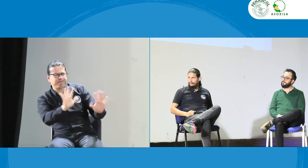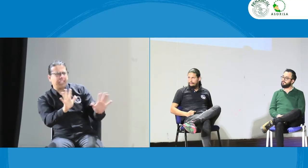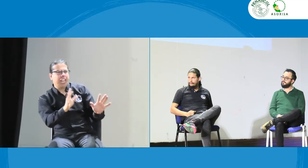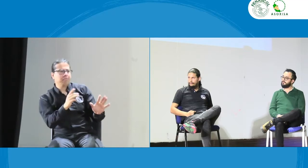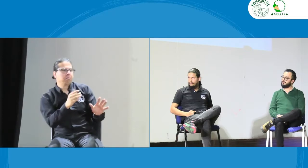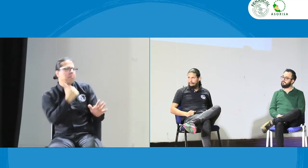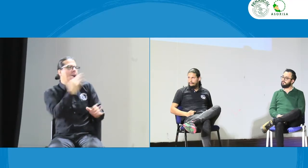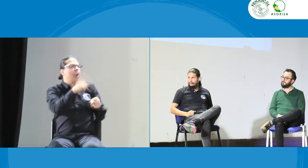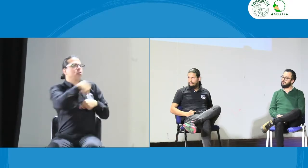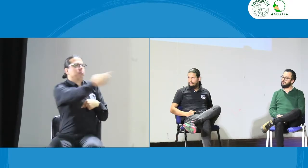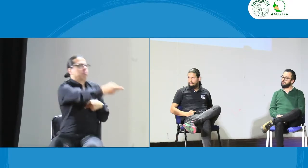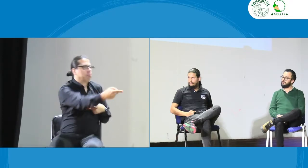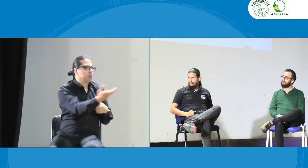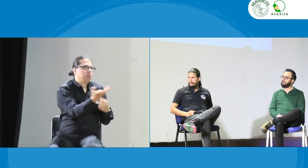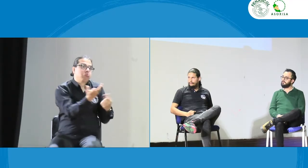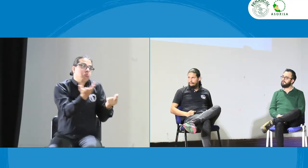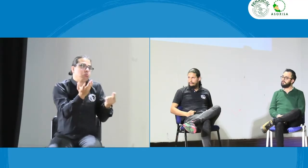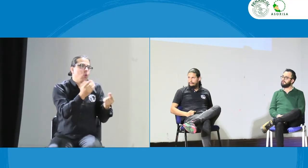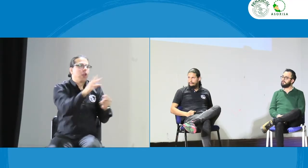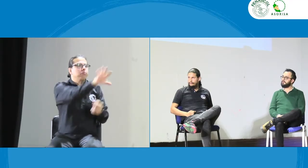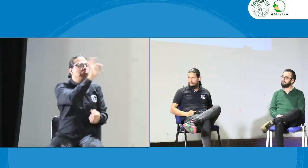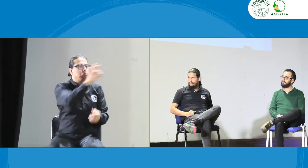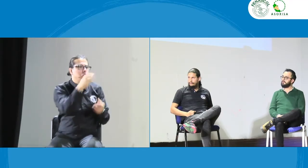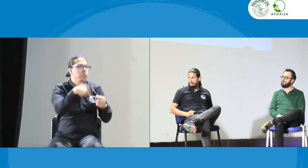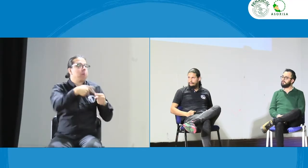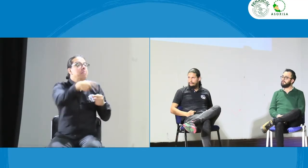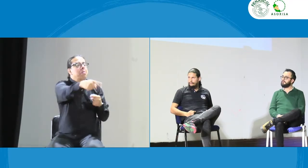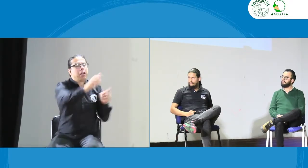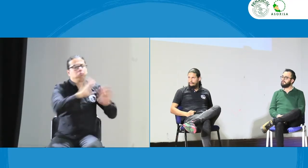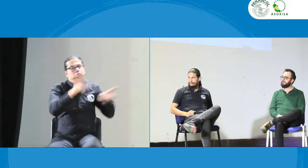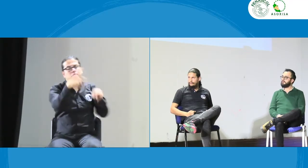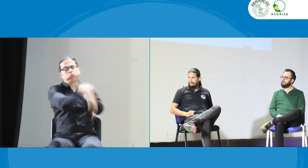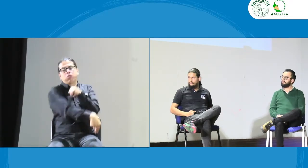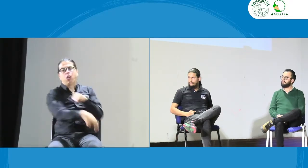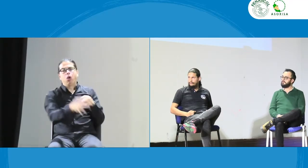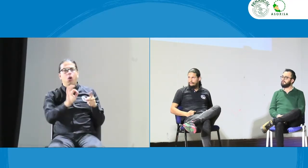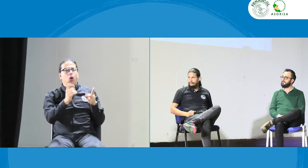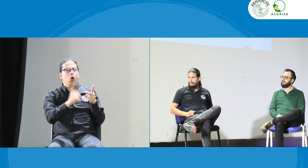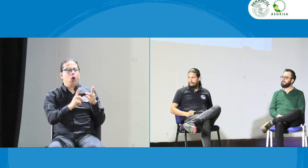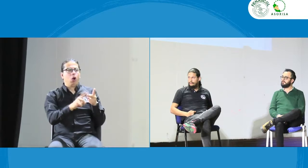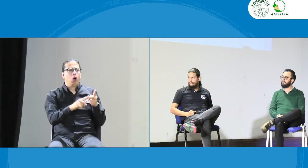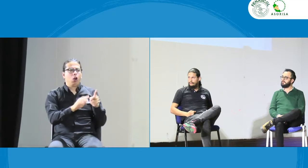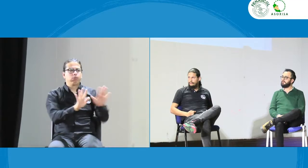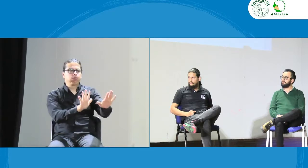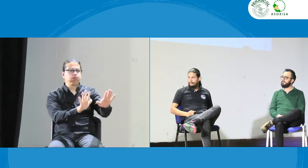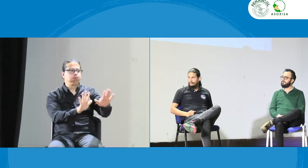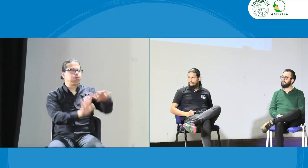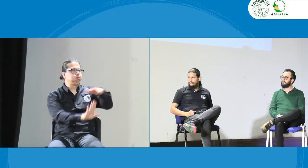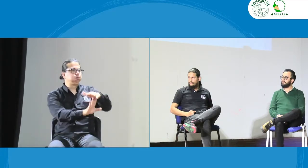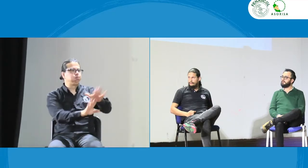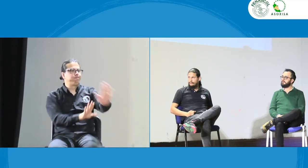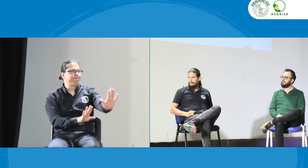esa persona ya no se le pudiera volver a contratar para los servicios de interpretación desde la asociación.